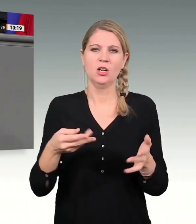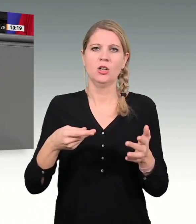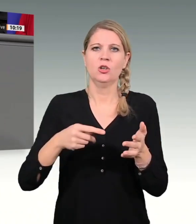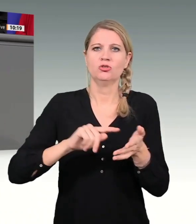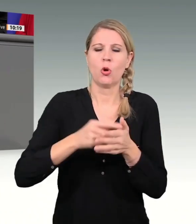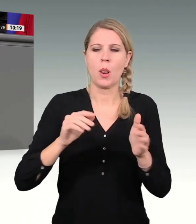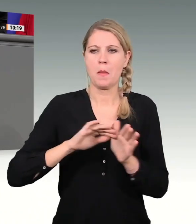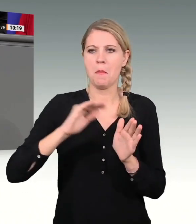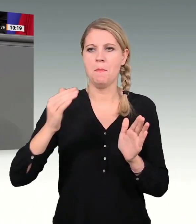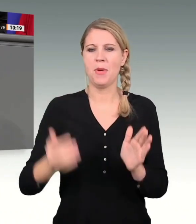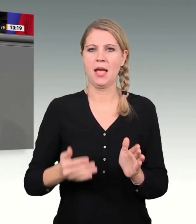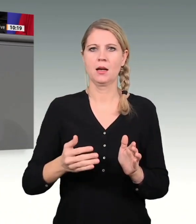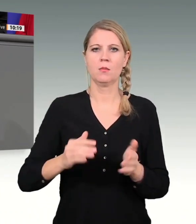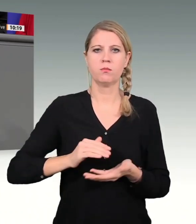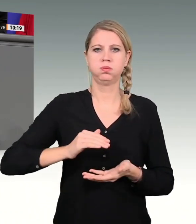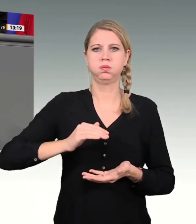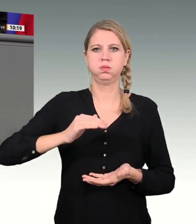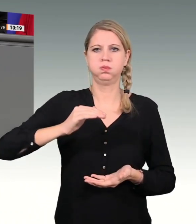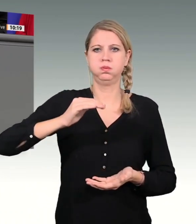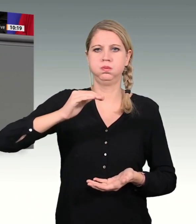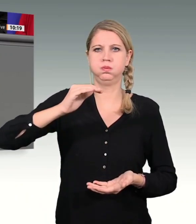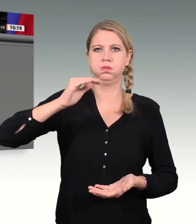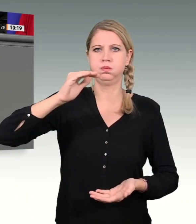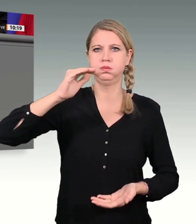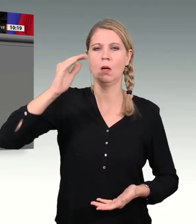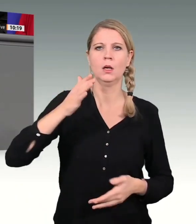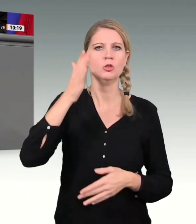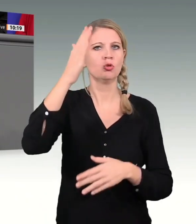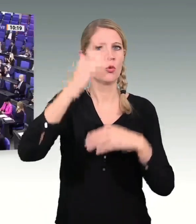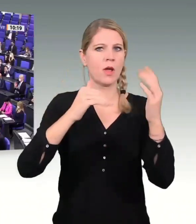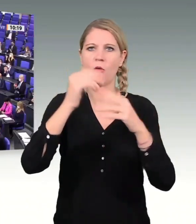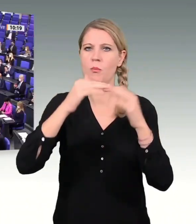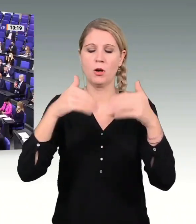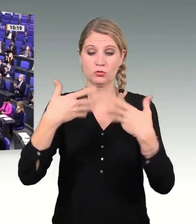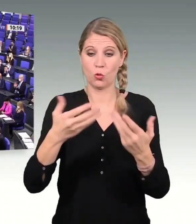kein dauerhaft festes Fundament. Herzliches verkehrt es Gott fürs Zuhören.